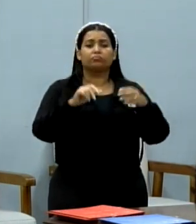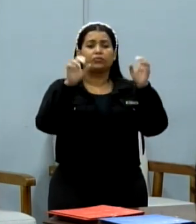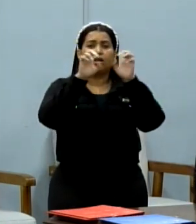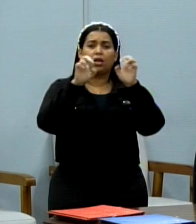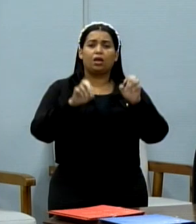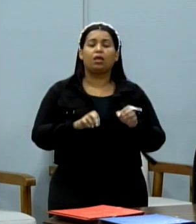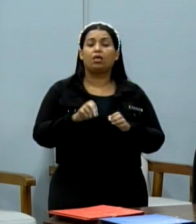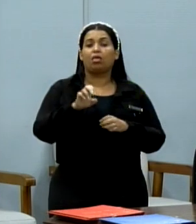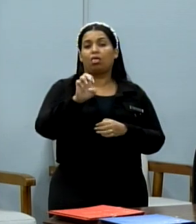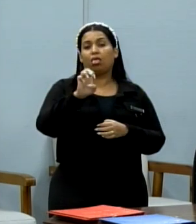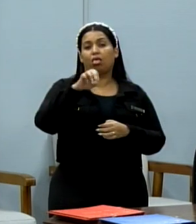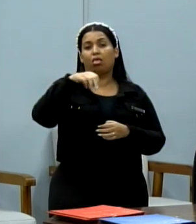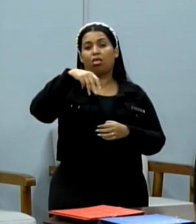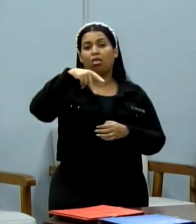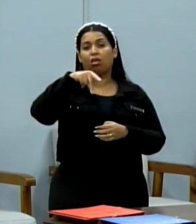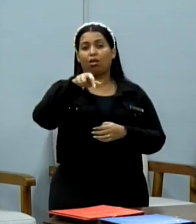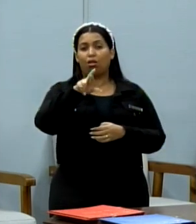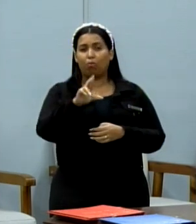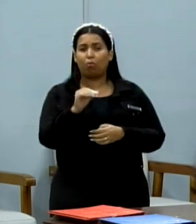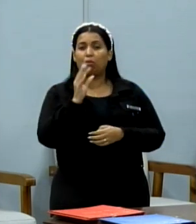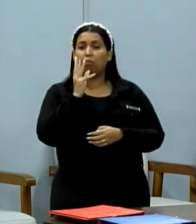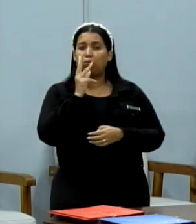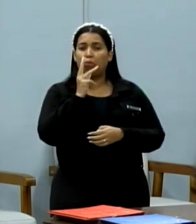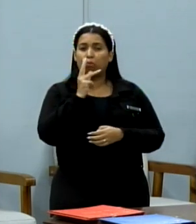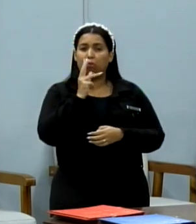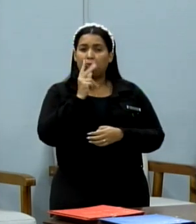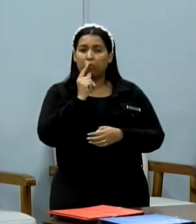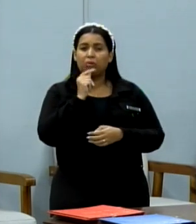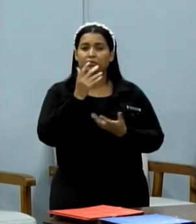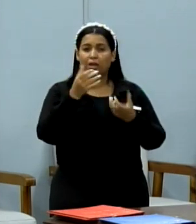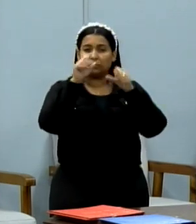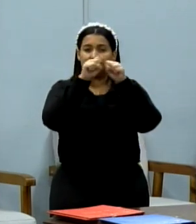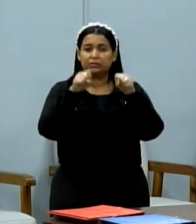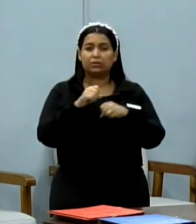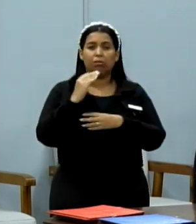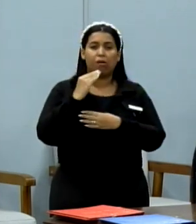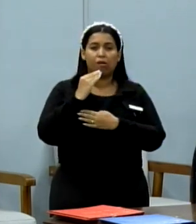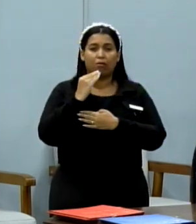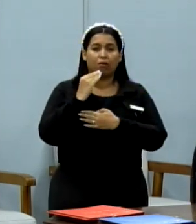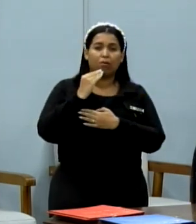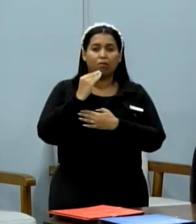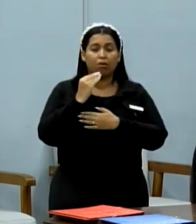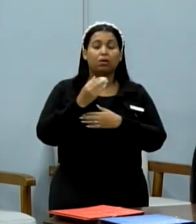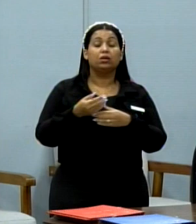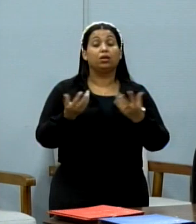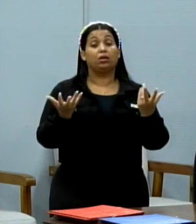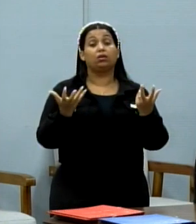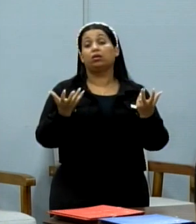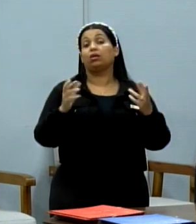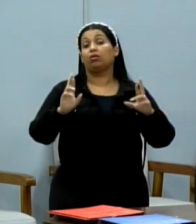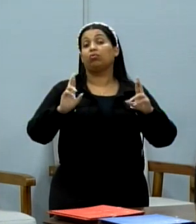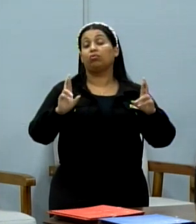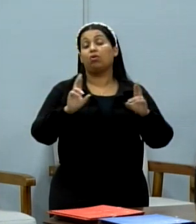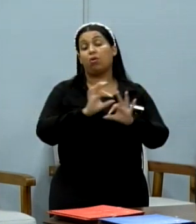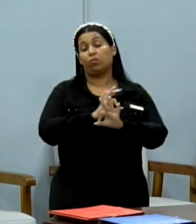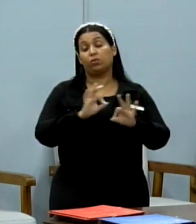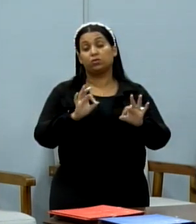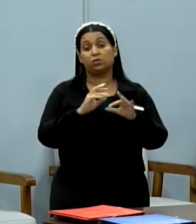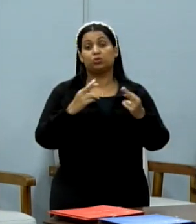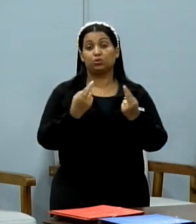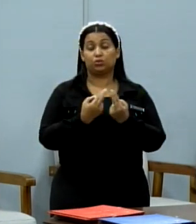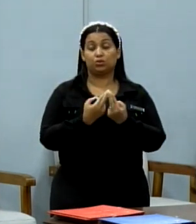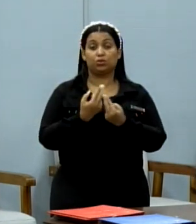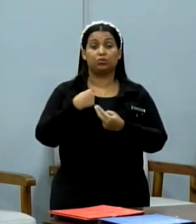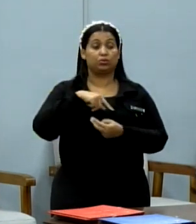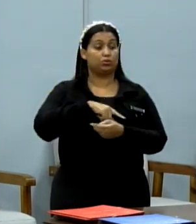que continua com uma certa lentidão, então também peço esse olhar e desejar para todos nós, nós tenhamos uma excelente sessão,